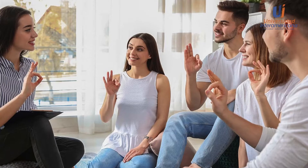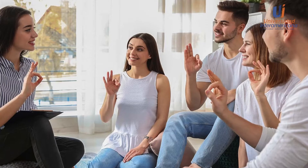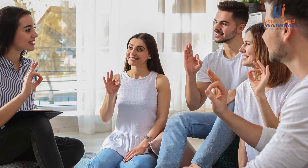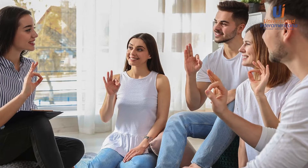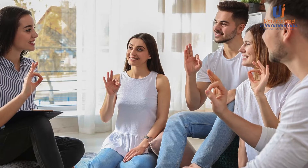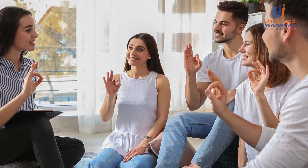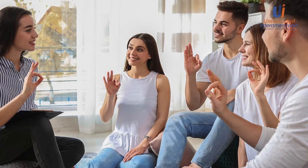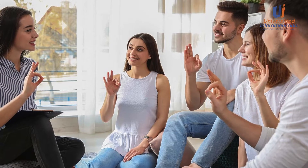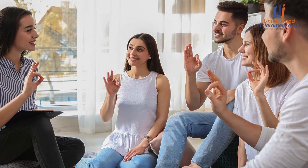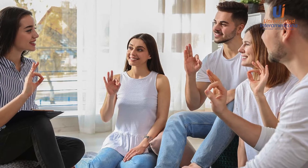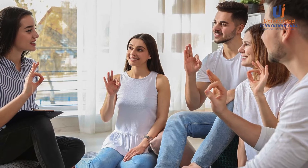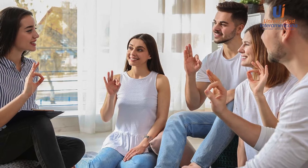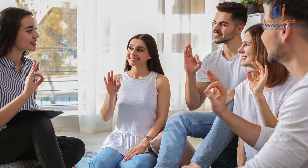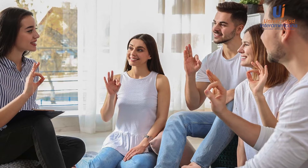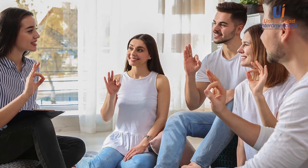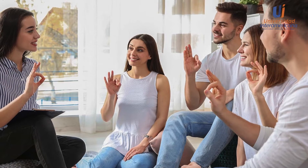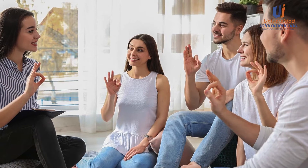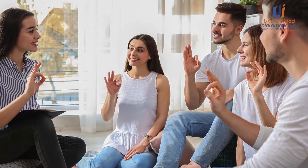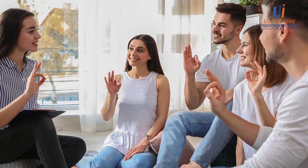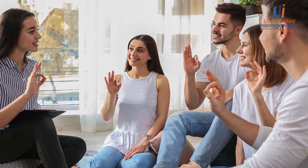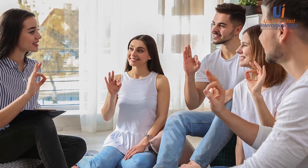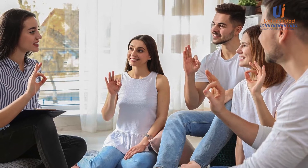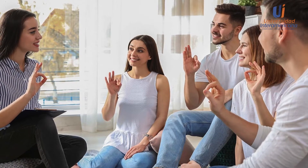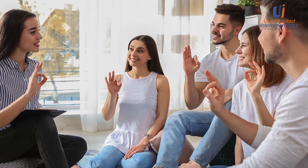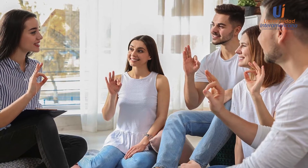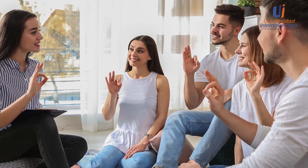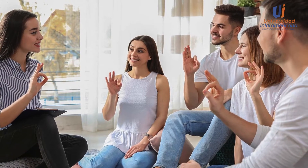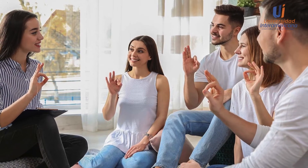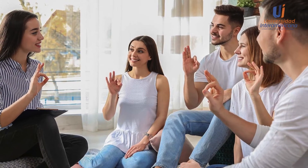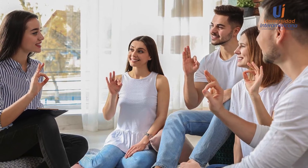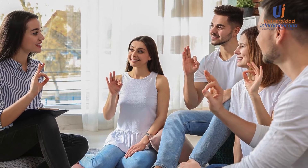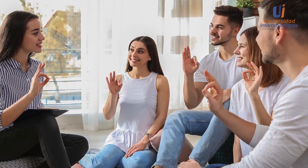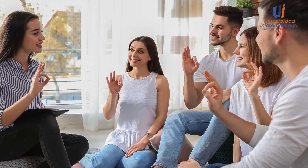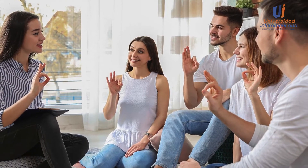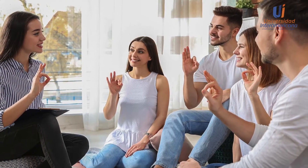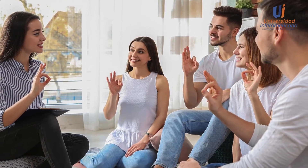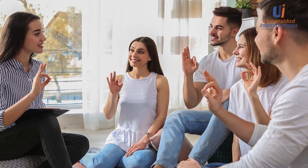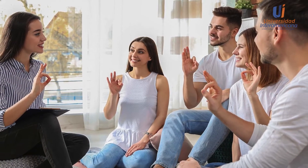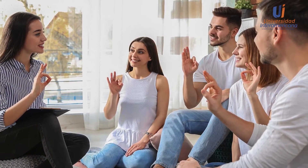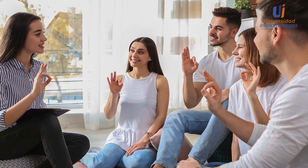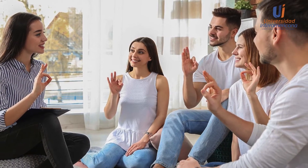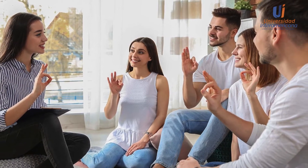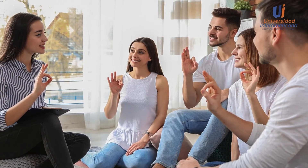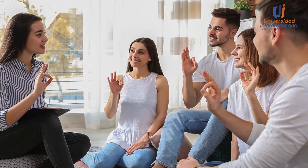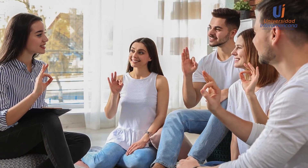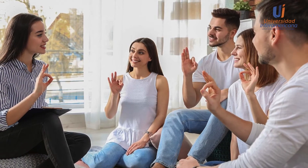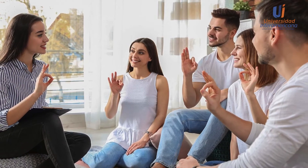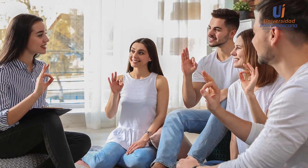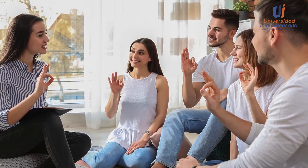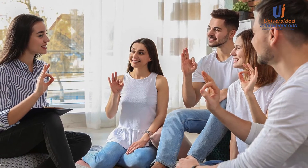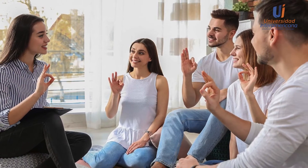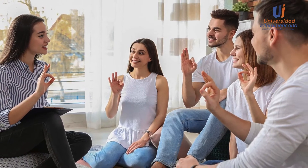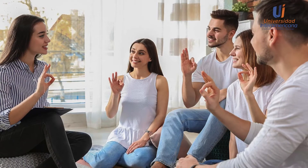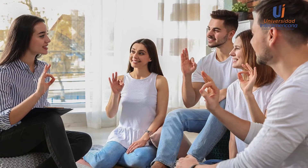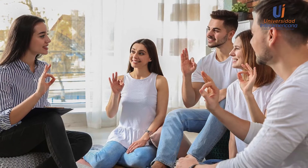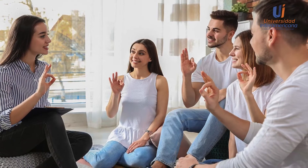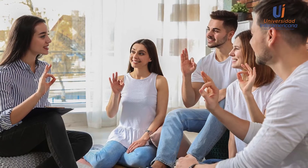Vale la pena mencionar que gracias a esta iniciativa se ha mejorado el estatus de las lenguas de señas nacionales mediante implementación